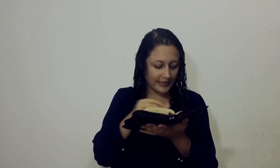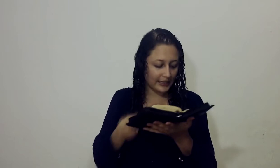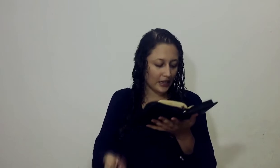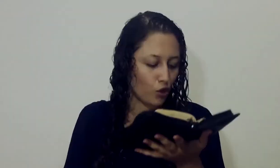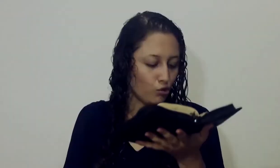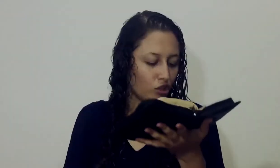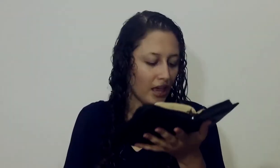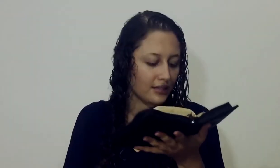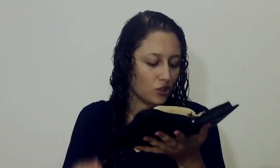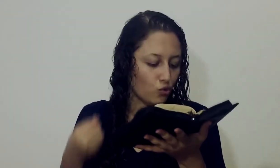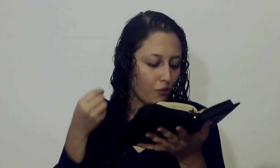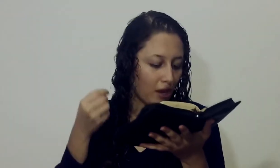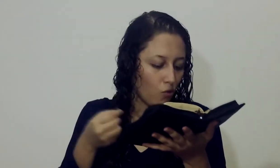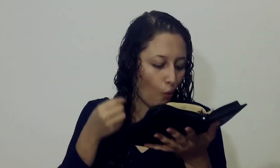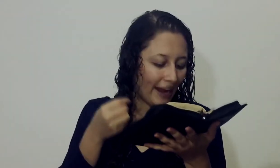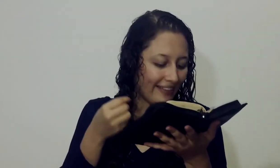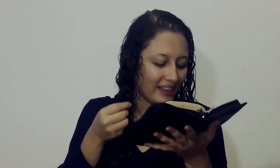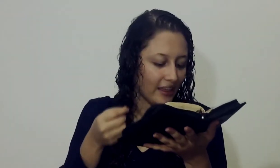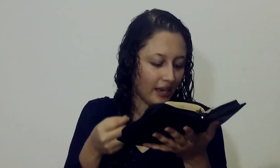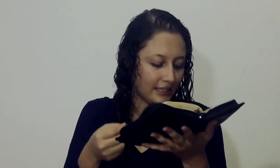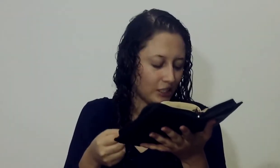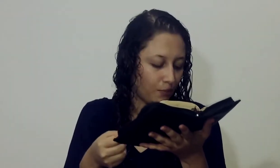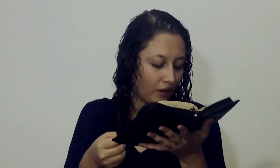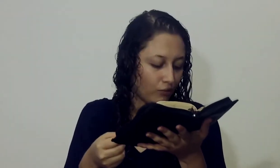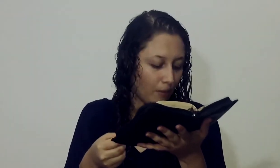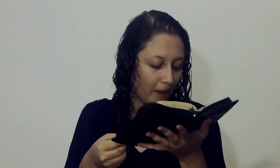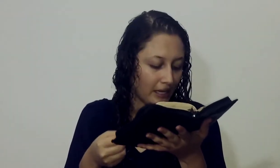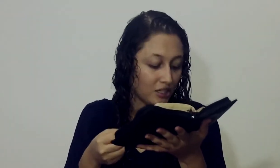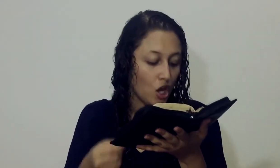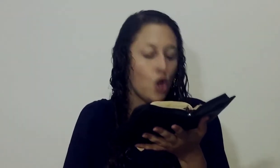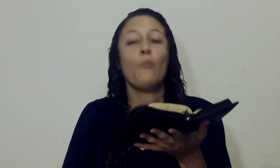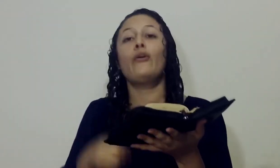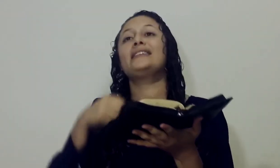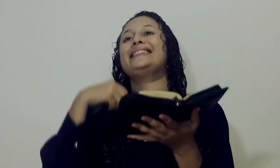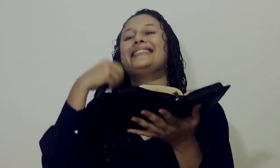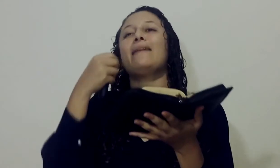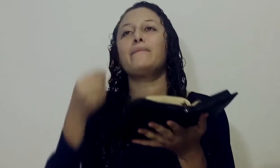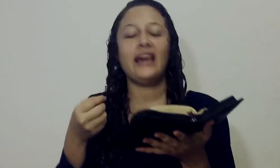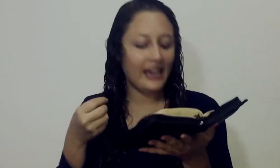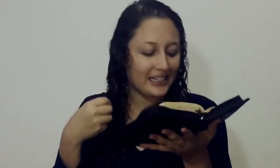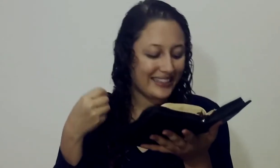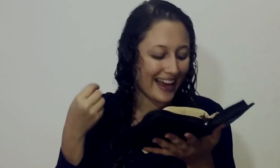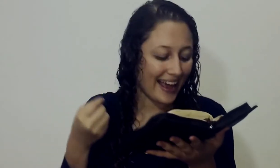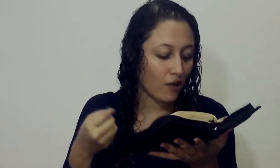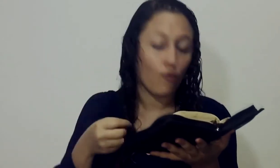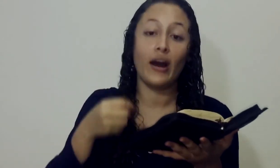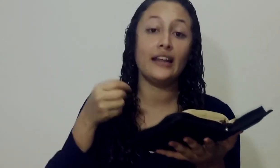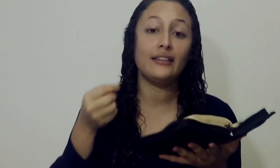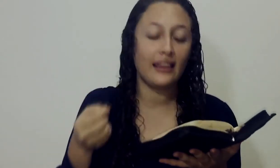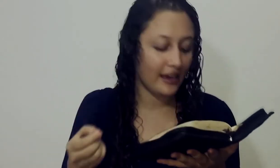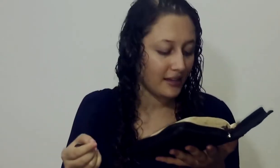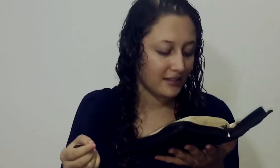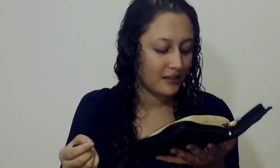Dice así Ustedes estuvieron 40 días Explorando el país Pues también Estarán